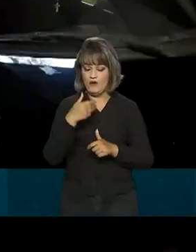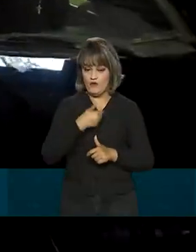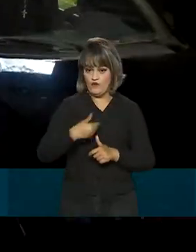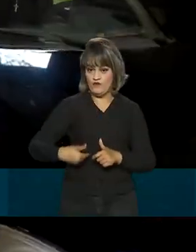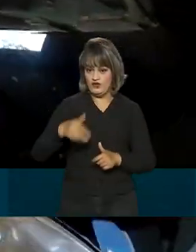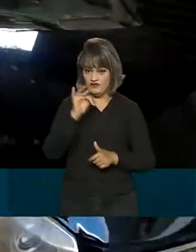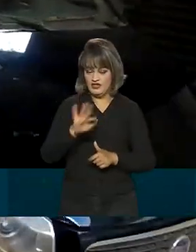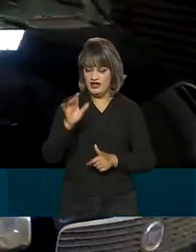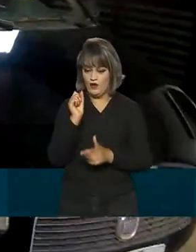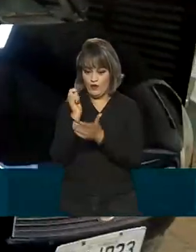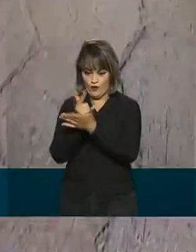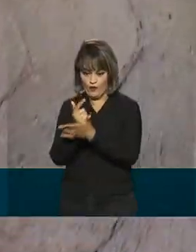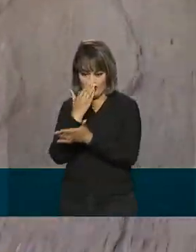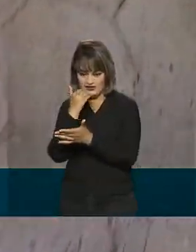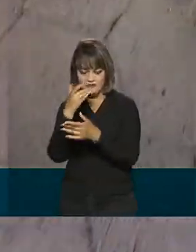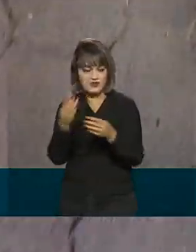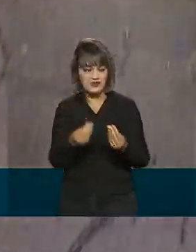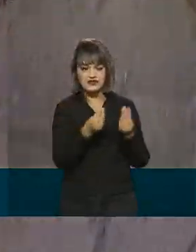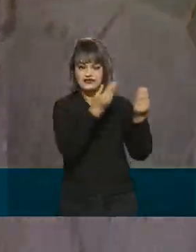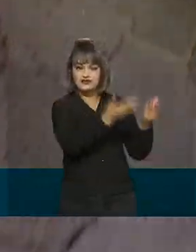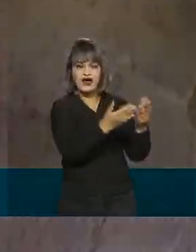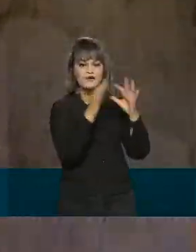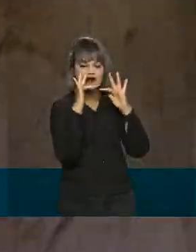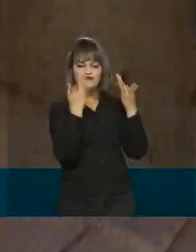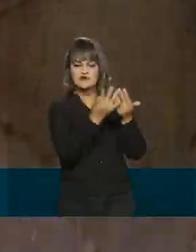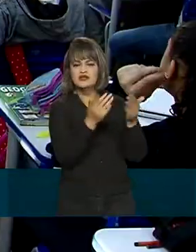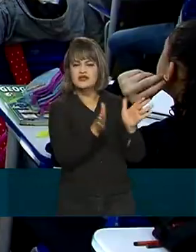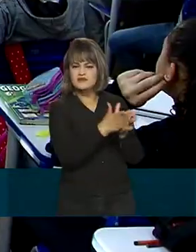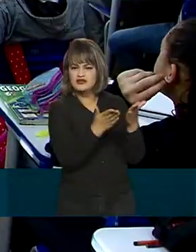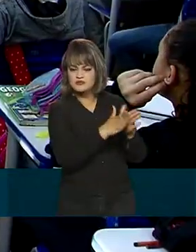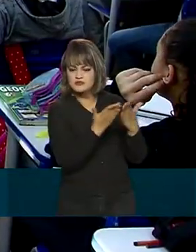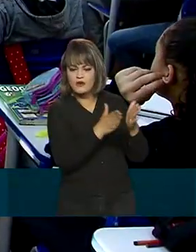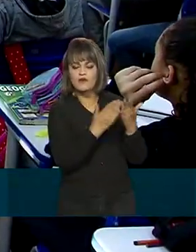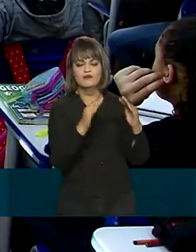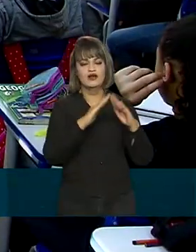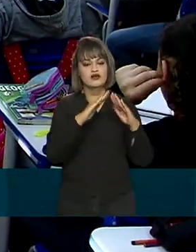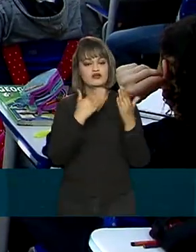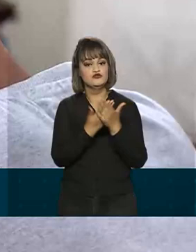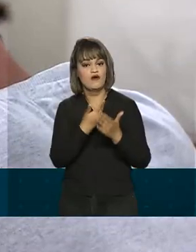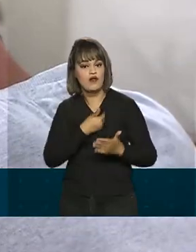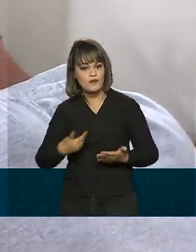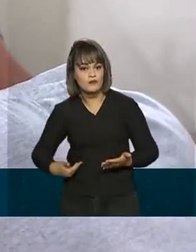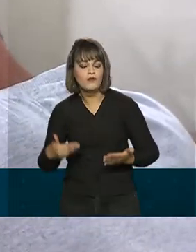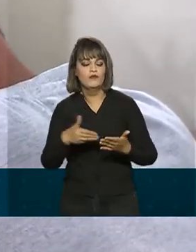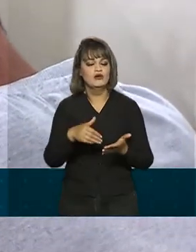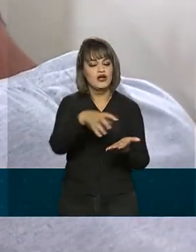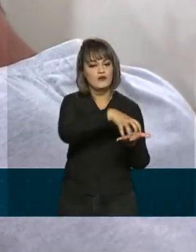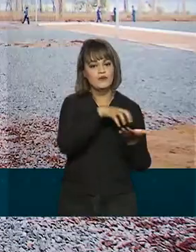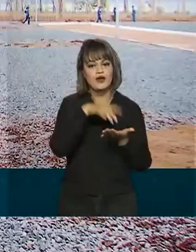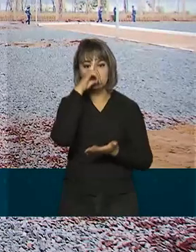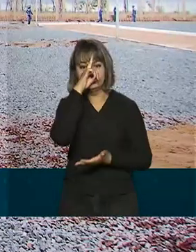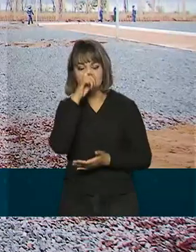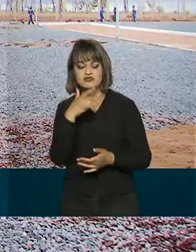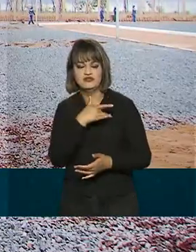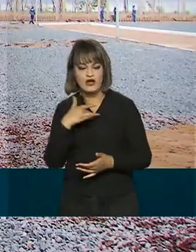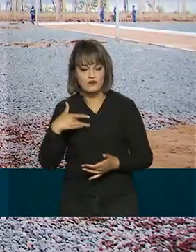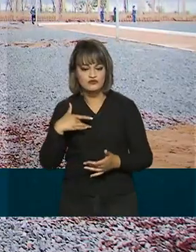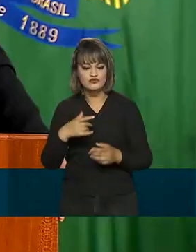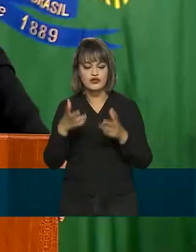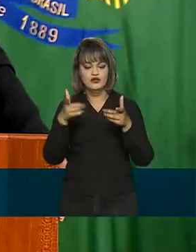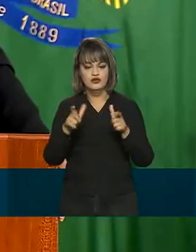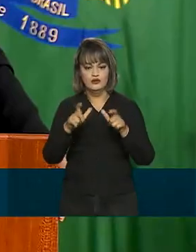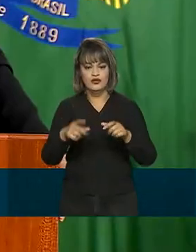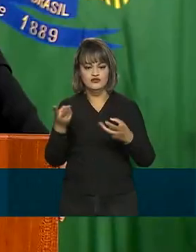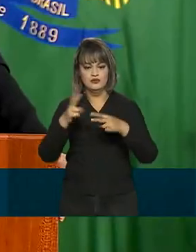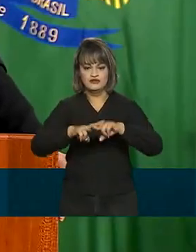governo federal e serão destinados a famílias necessitadas, escolas públicas, unidades de saúde e presídios.